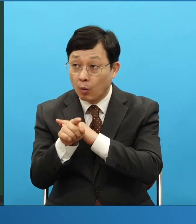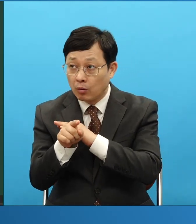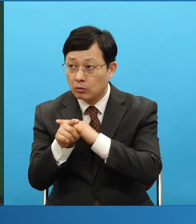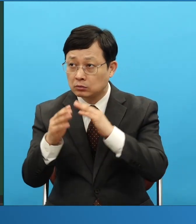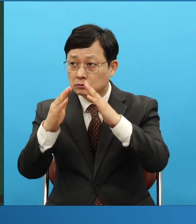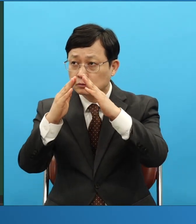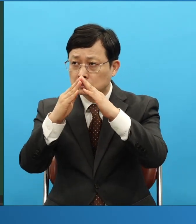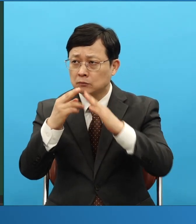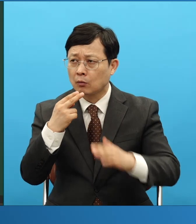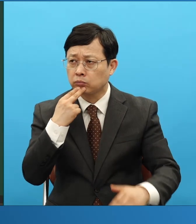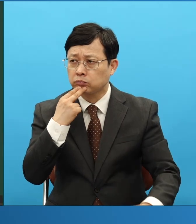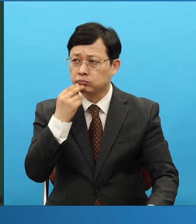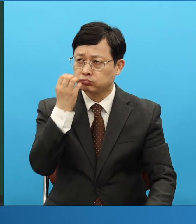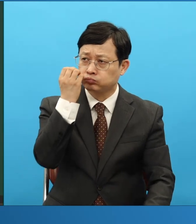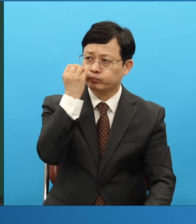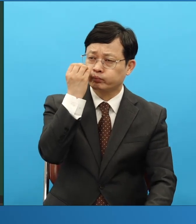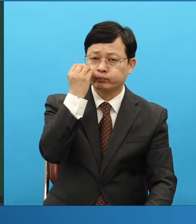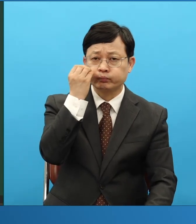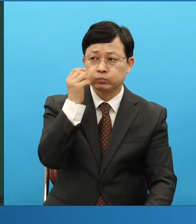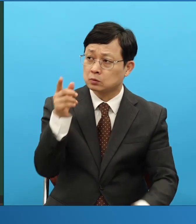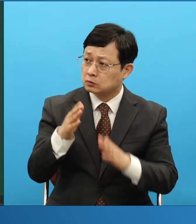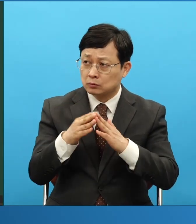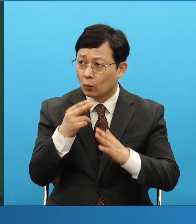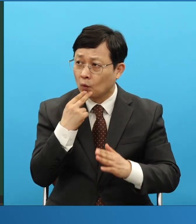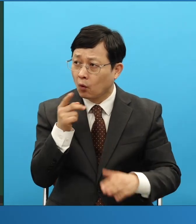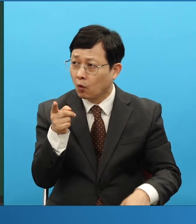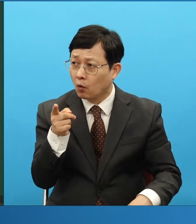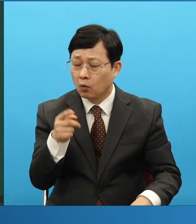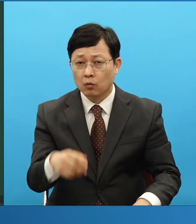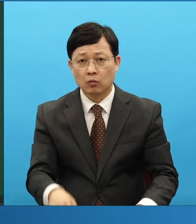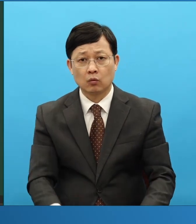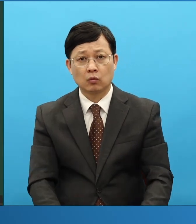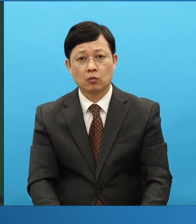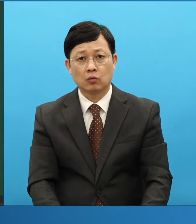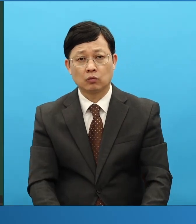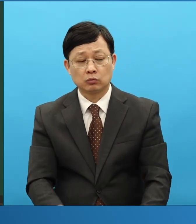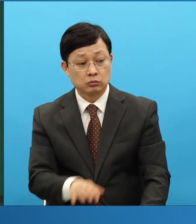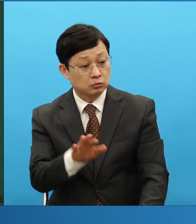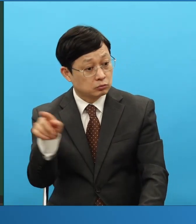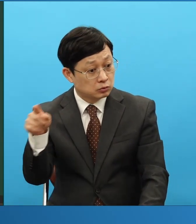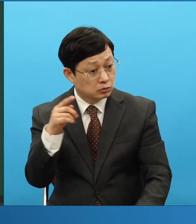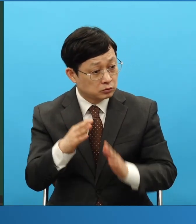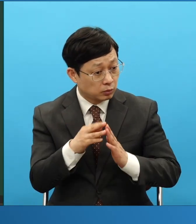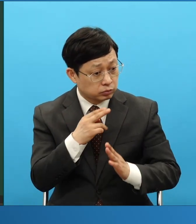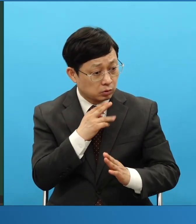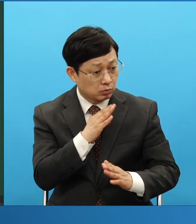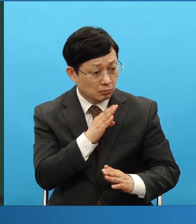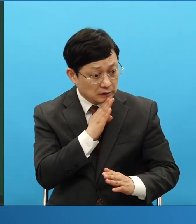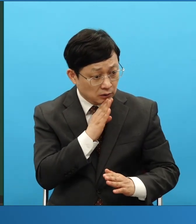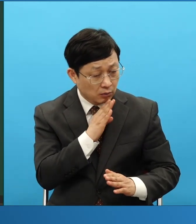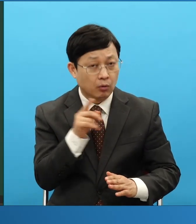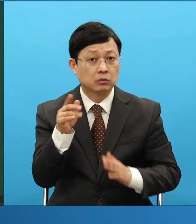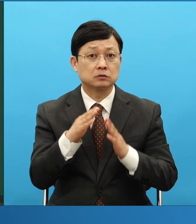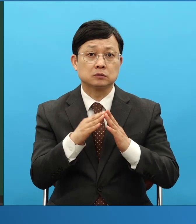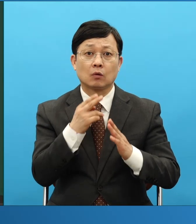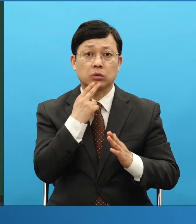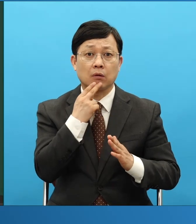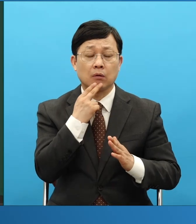왜 이렇지? 누가 교인도 물었더니, 집이 없대요 그러면